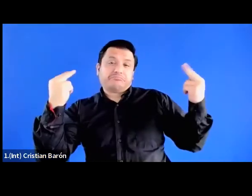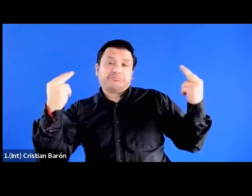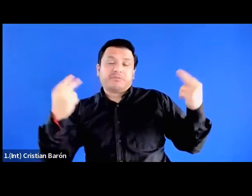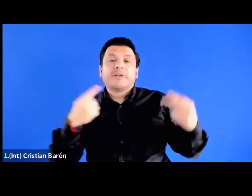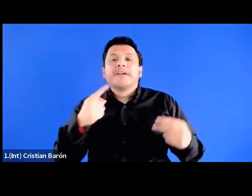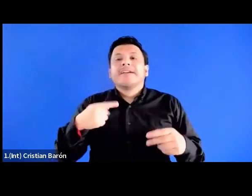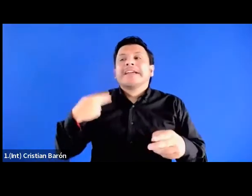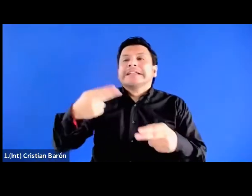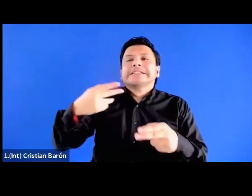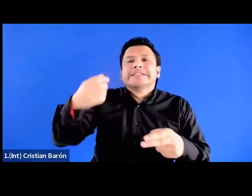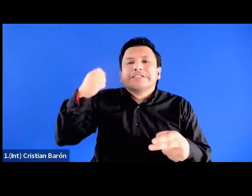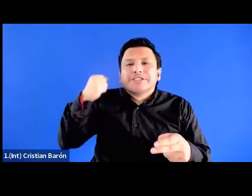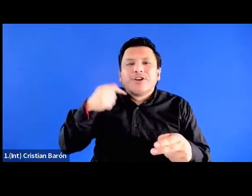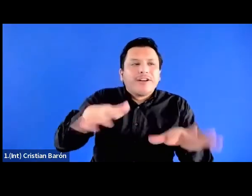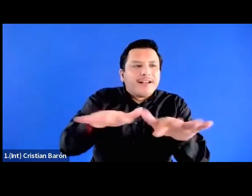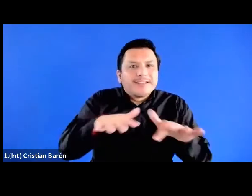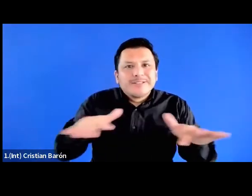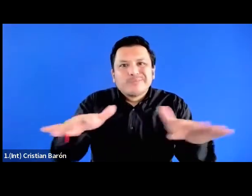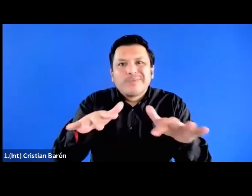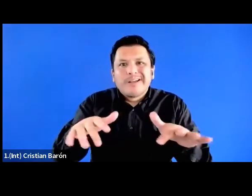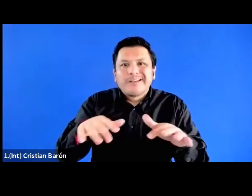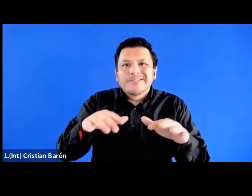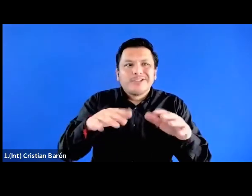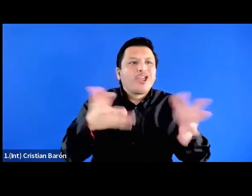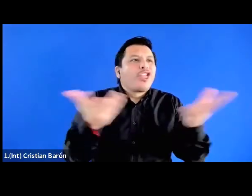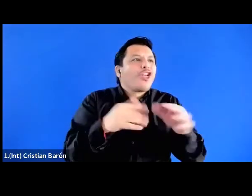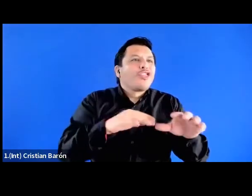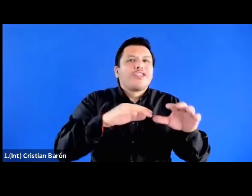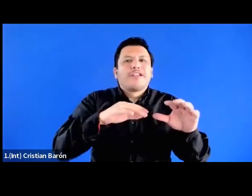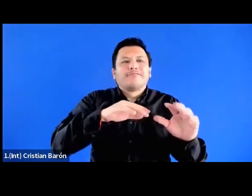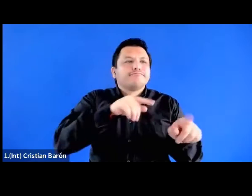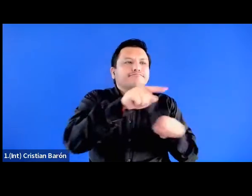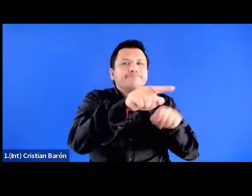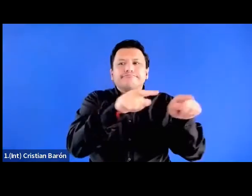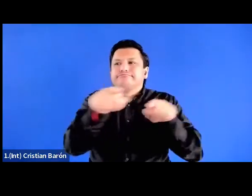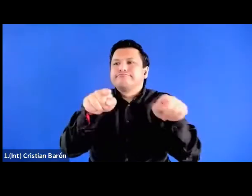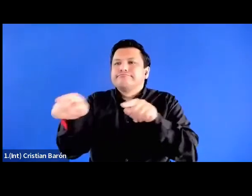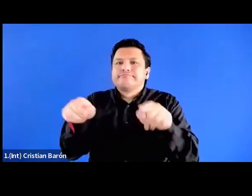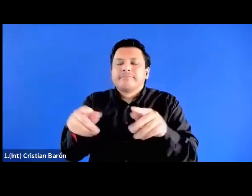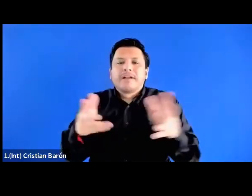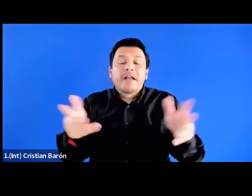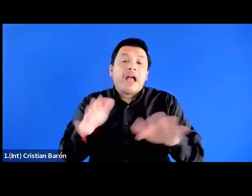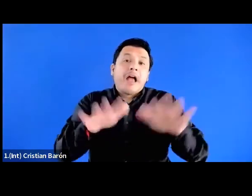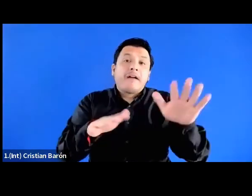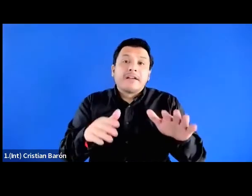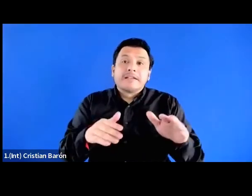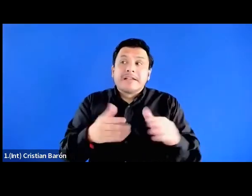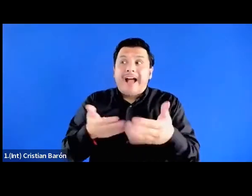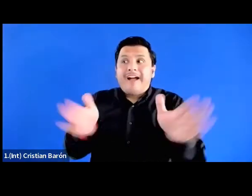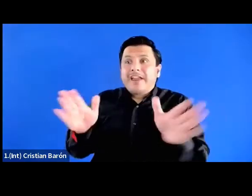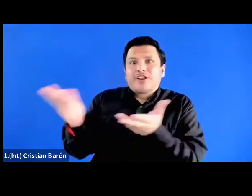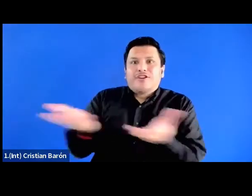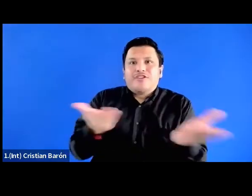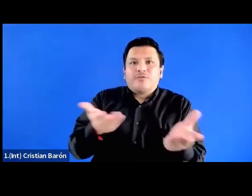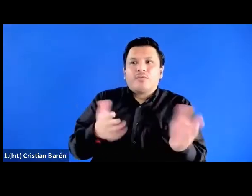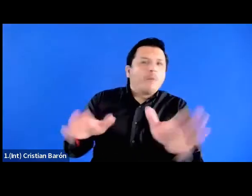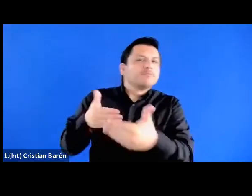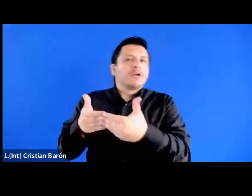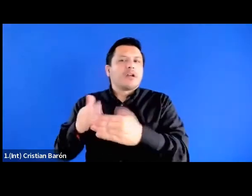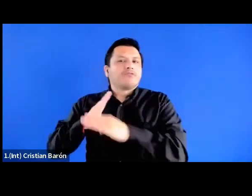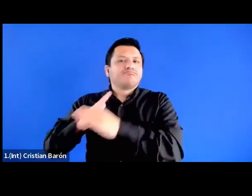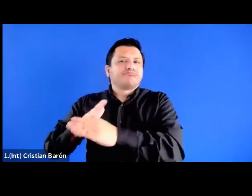históricos y en espacios geográficos particulares que abren o cierran espacios para esta movilidad social,